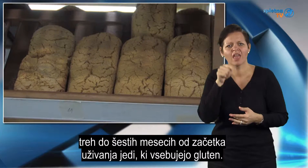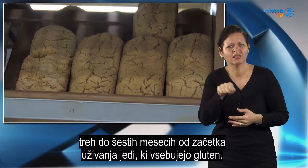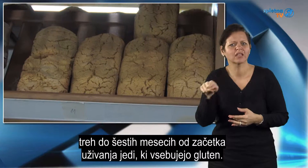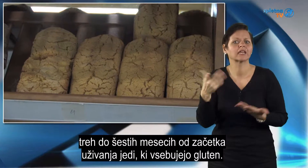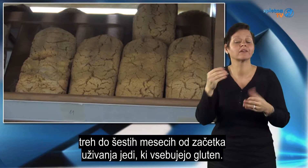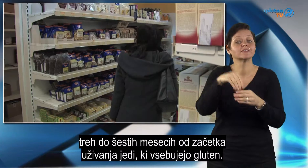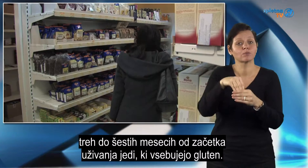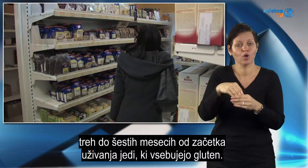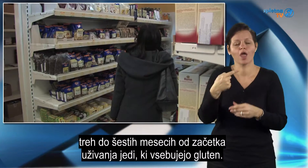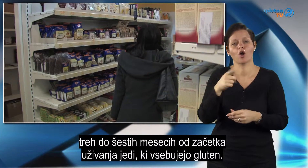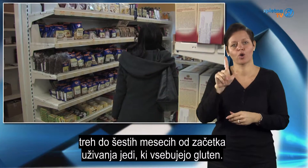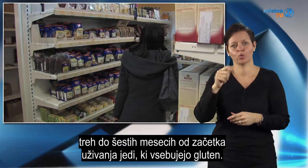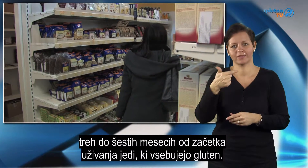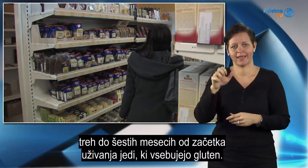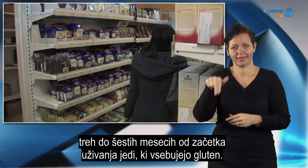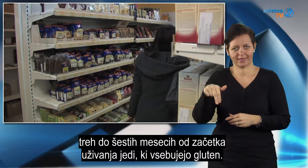vsebujejo gluten.